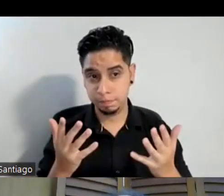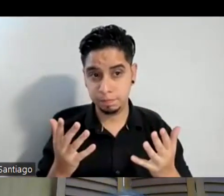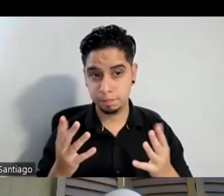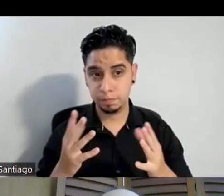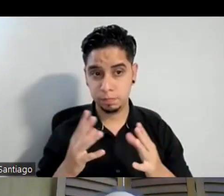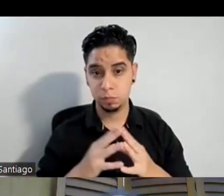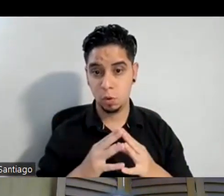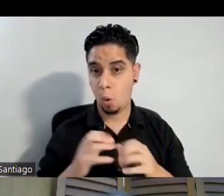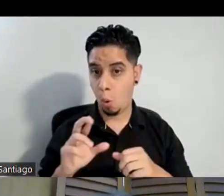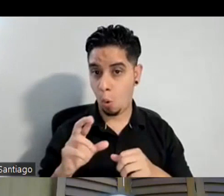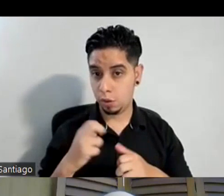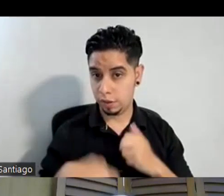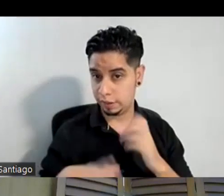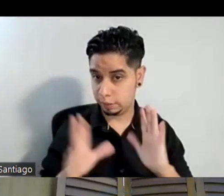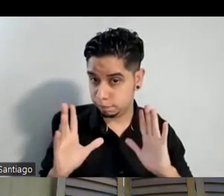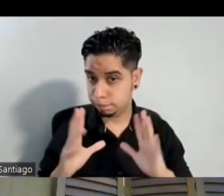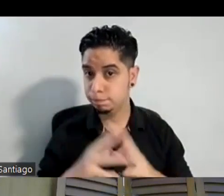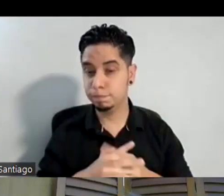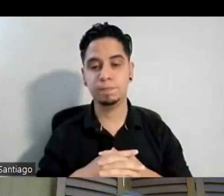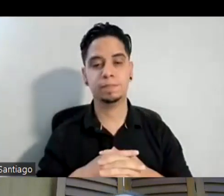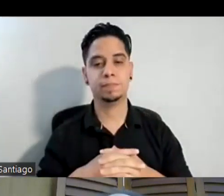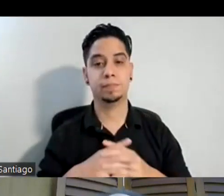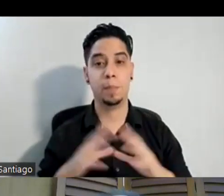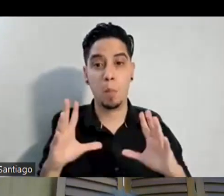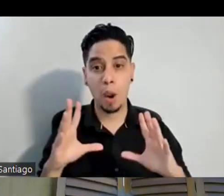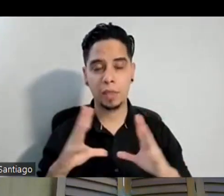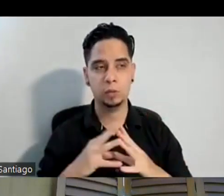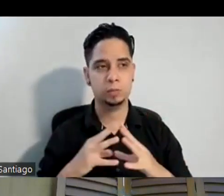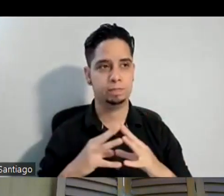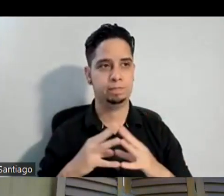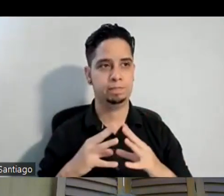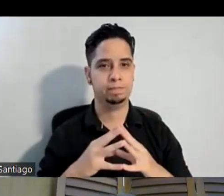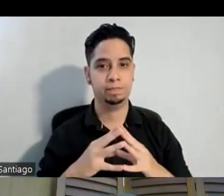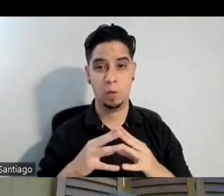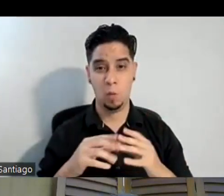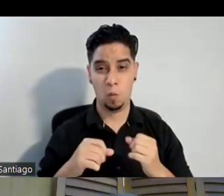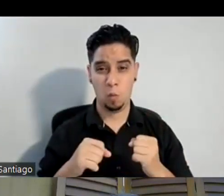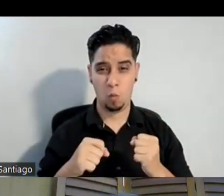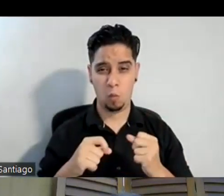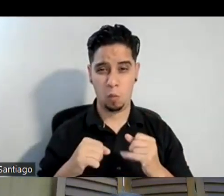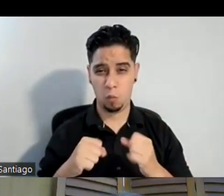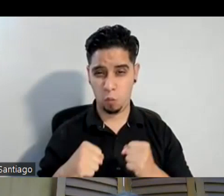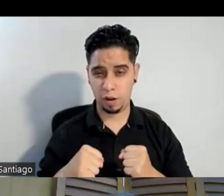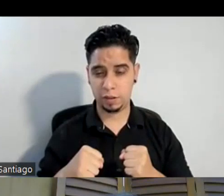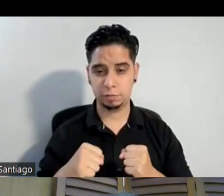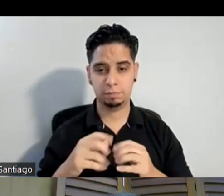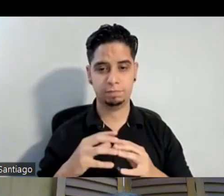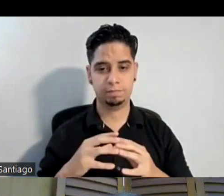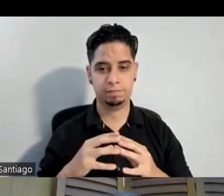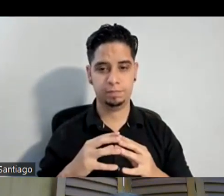difícil bueno intenso o sea estas preguntas para mí siempre